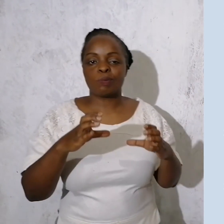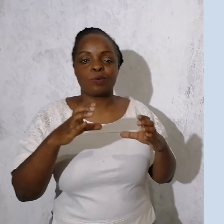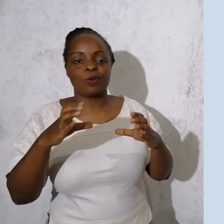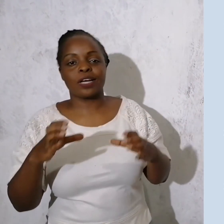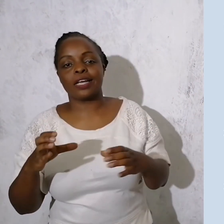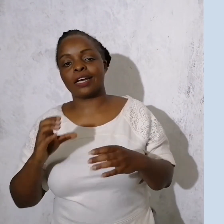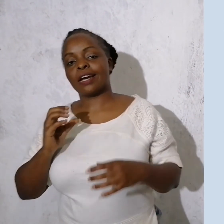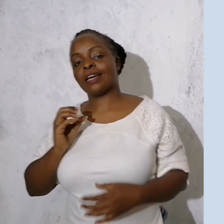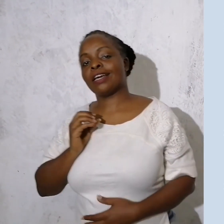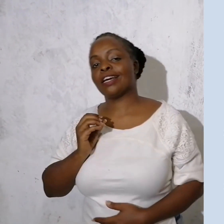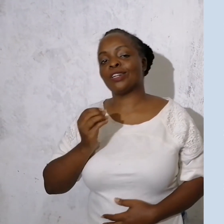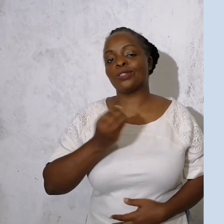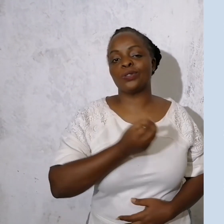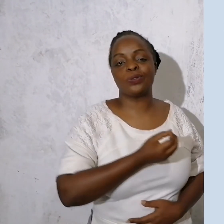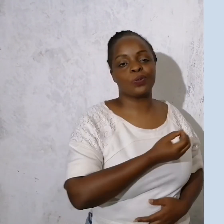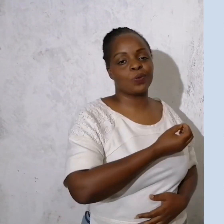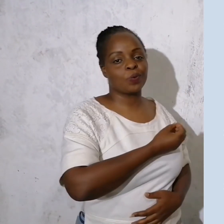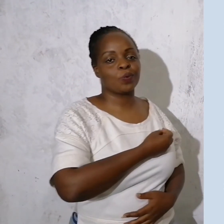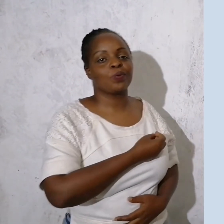kutumuli ya yetu,